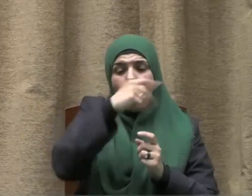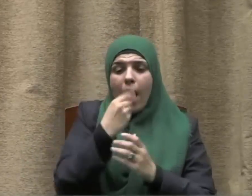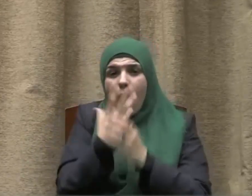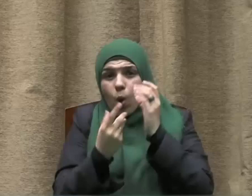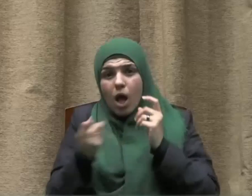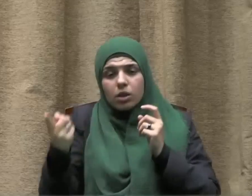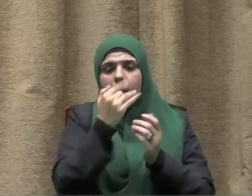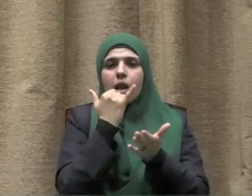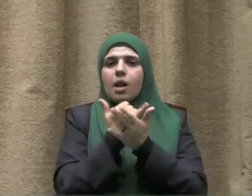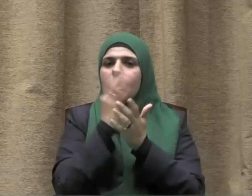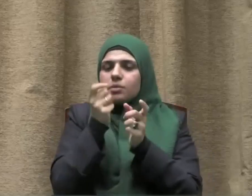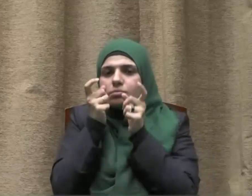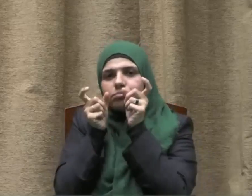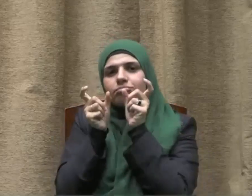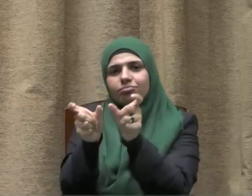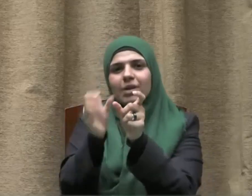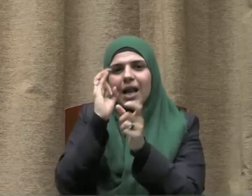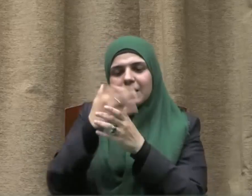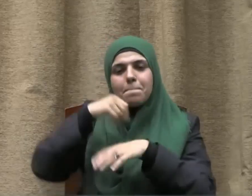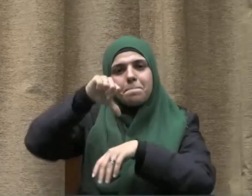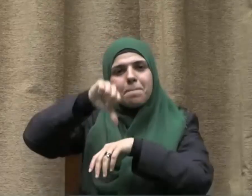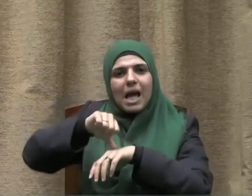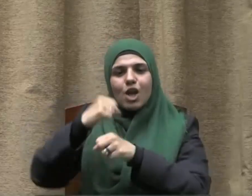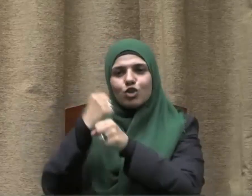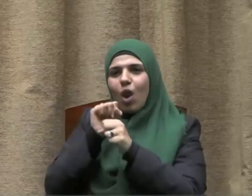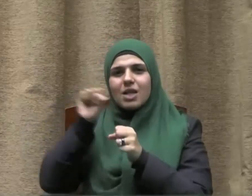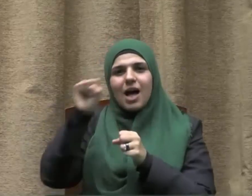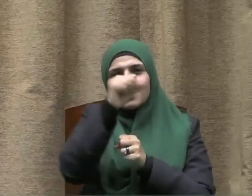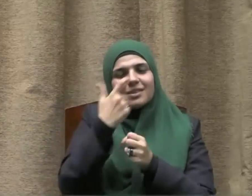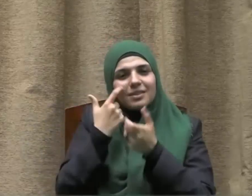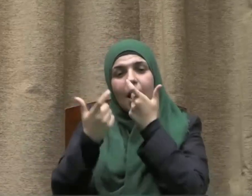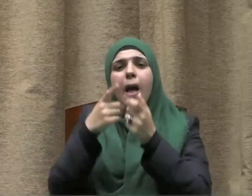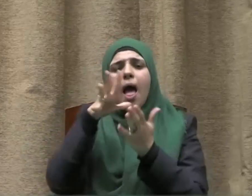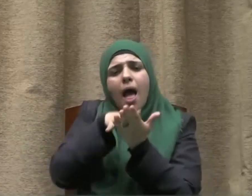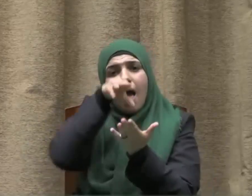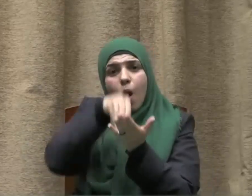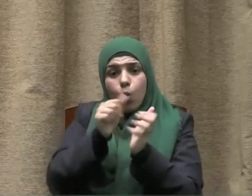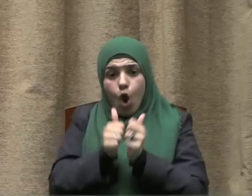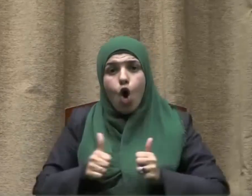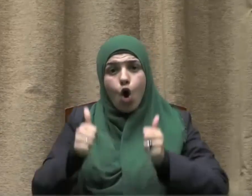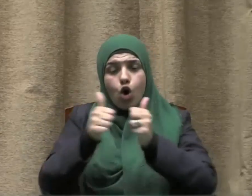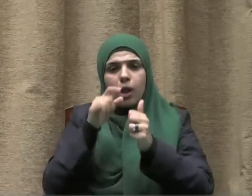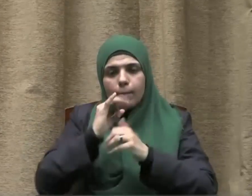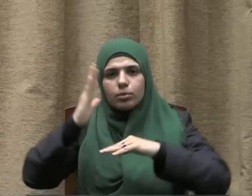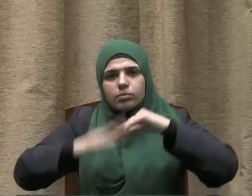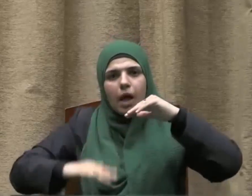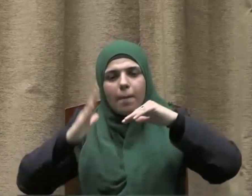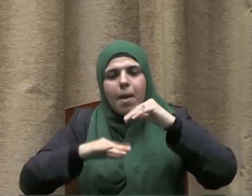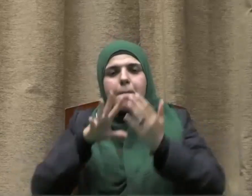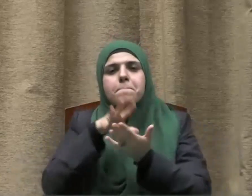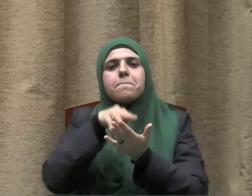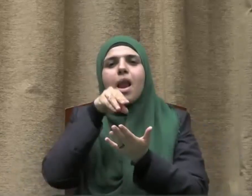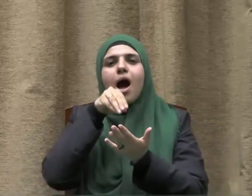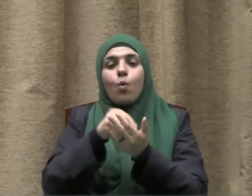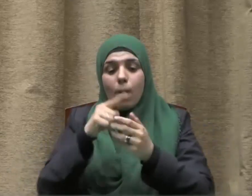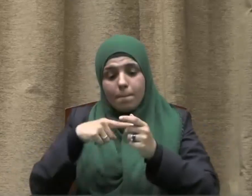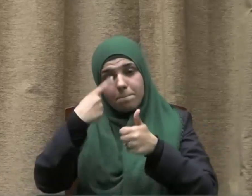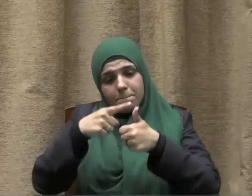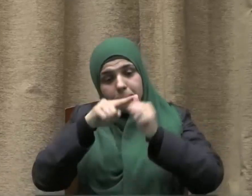وأبنائنا كل في موقعه ومجاله بدءا من الأسرة ودورها التربوي ومرورا